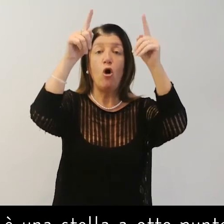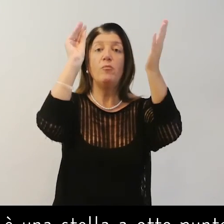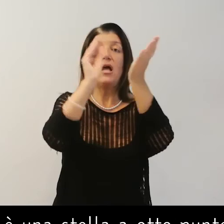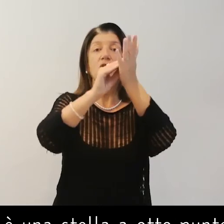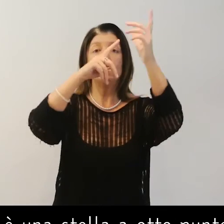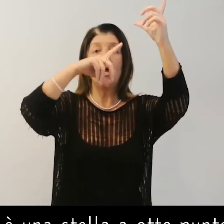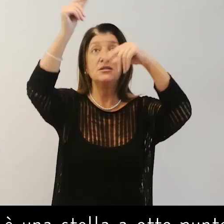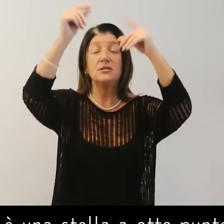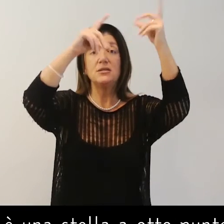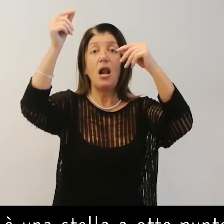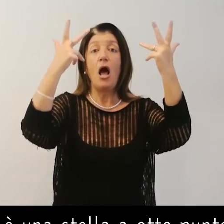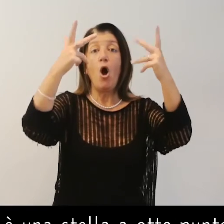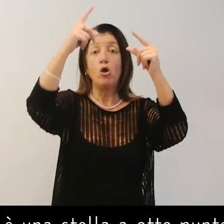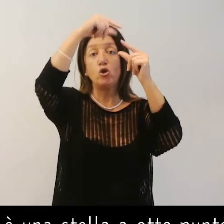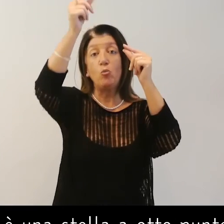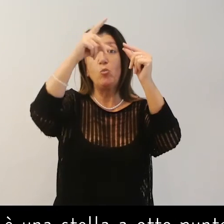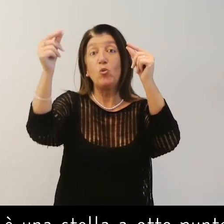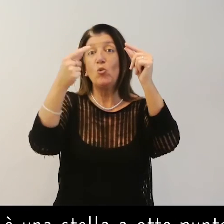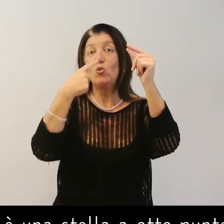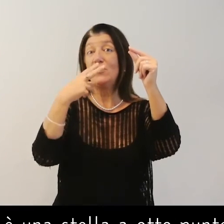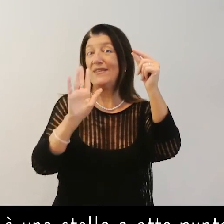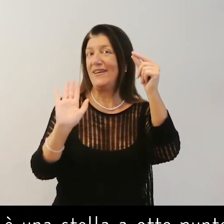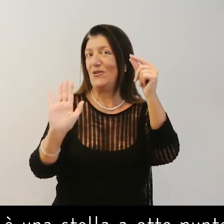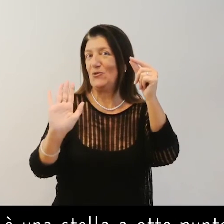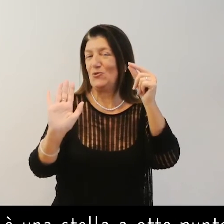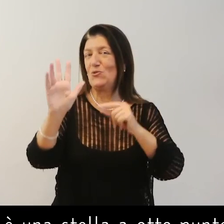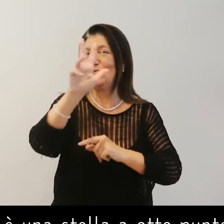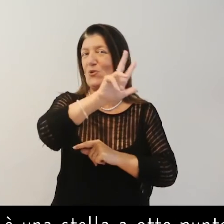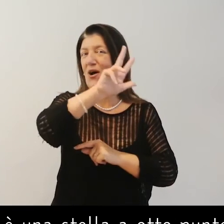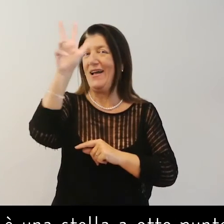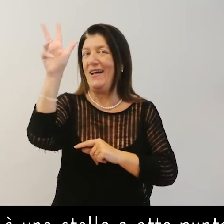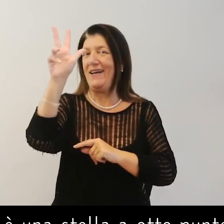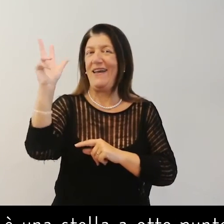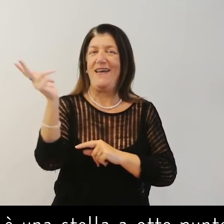alla sua sommità vi è una stella a otto punte la stella dei magi